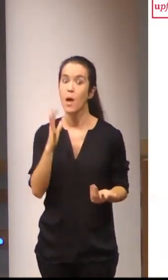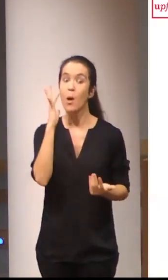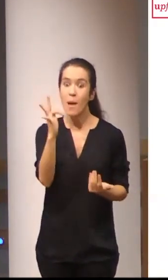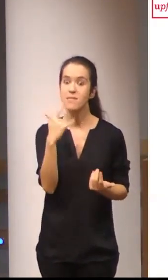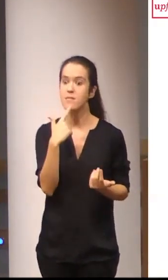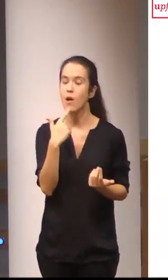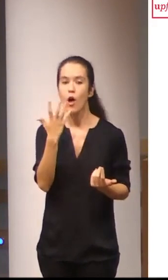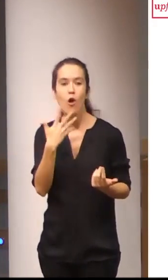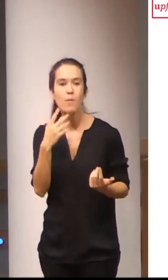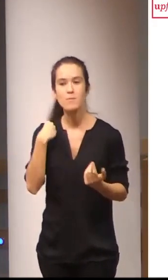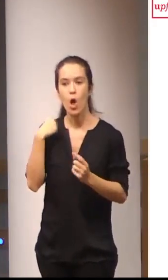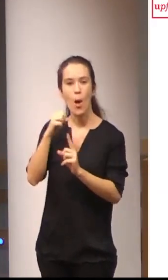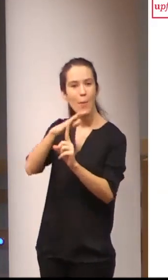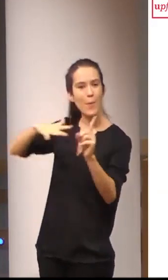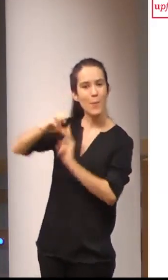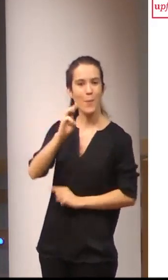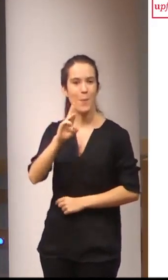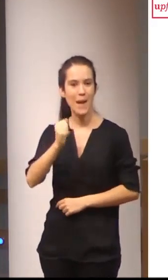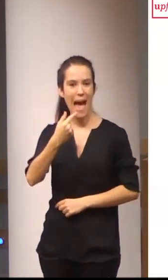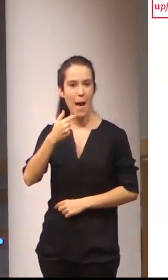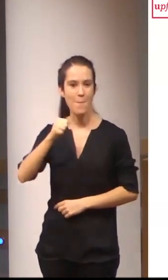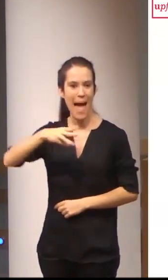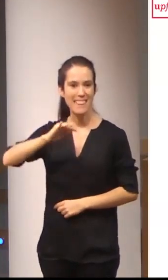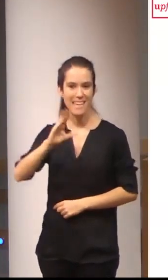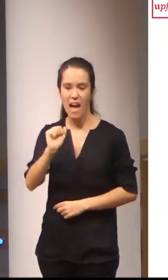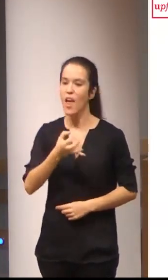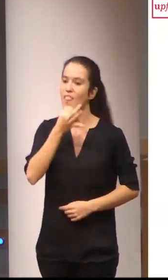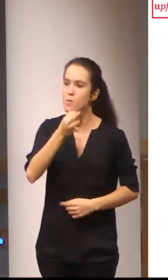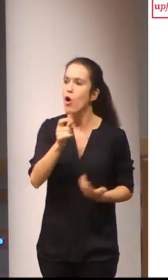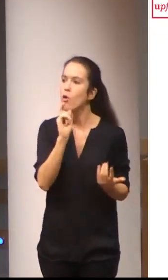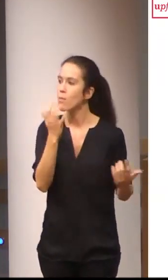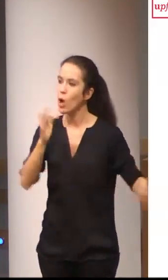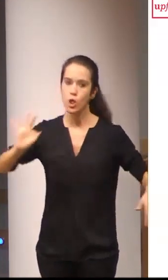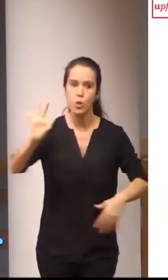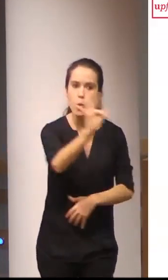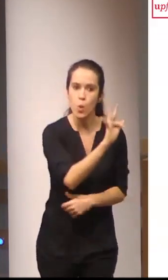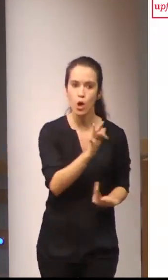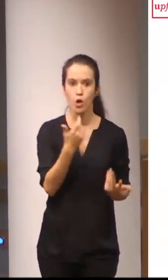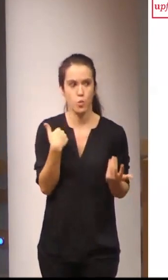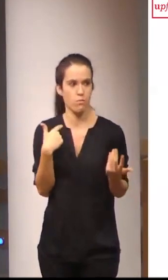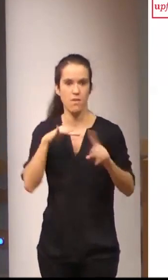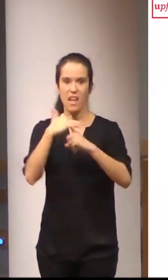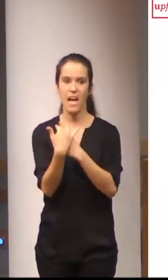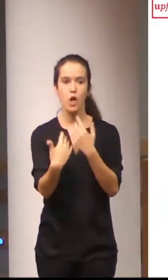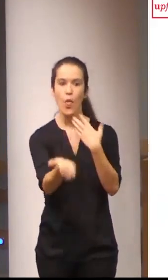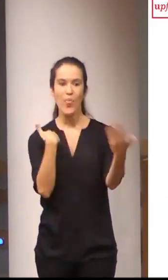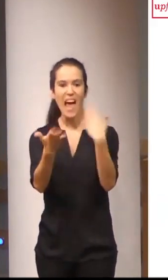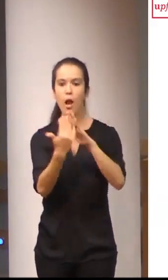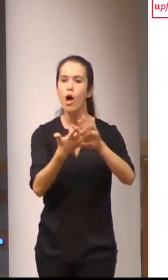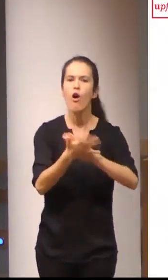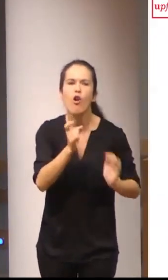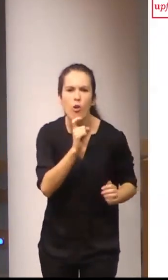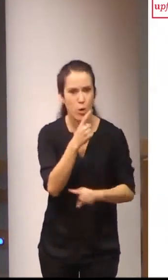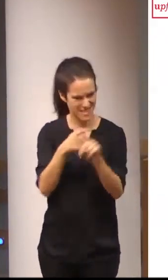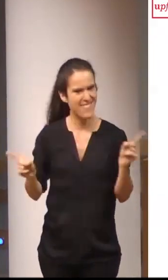nociones pragmáticas y discursivas como es, como funcionan los turnos de palabra en un diálogo signado, como